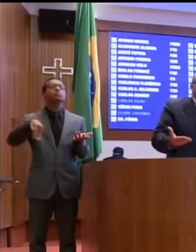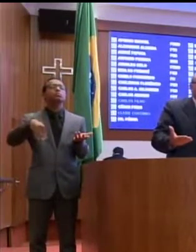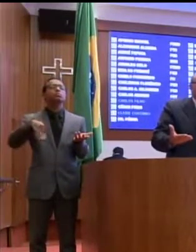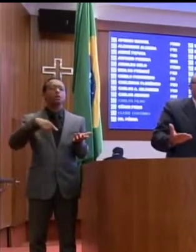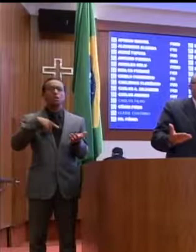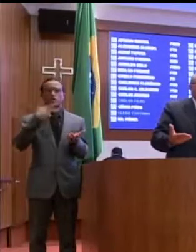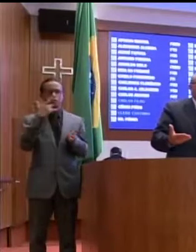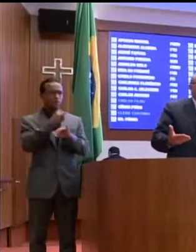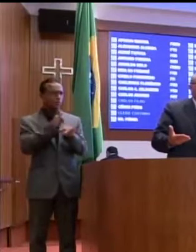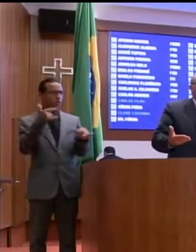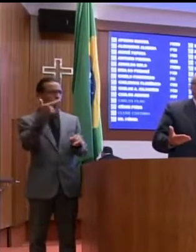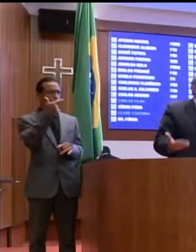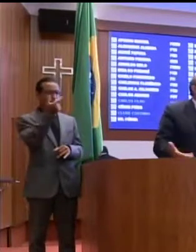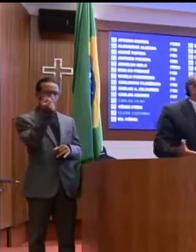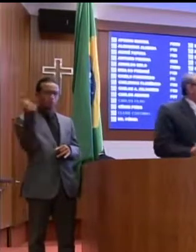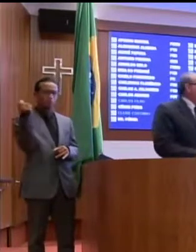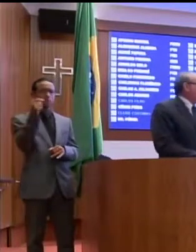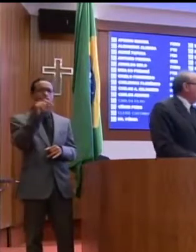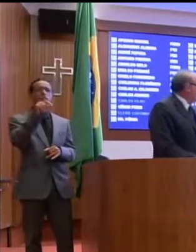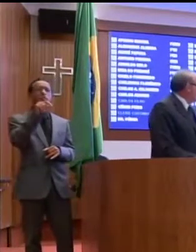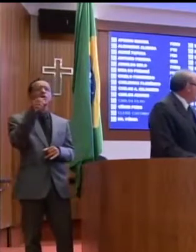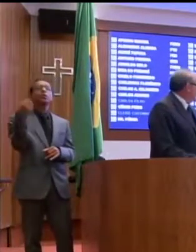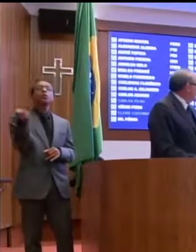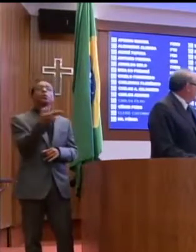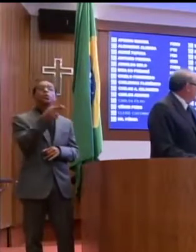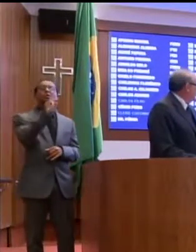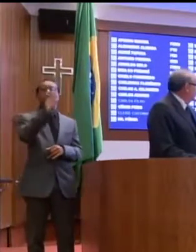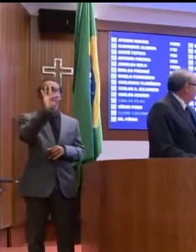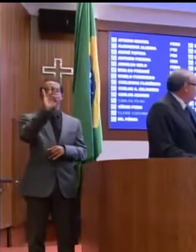UTIs é inverdade?